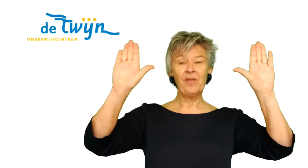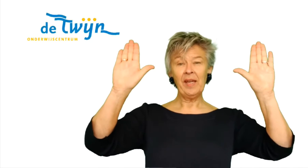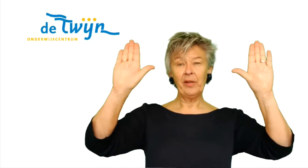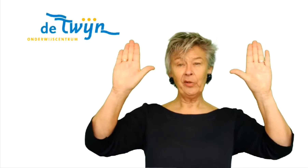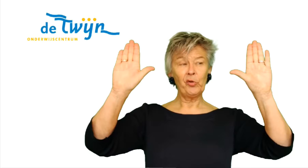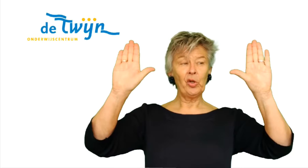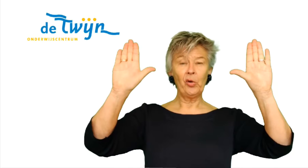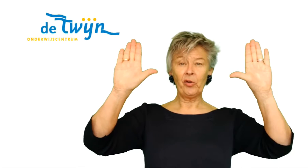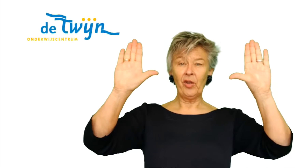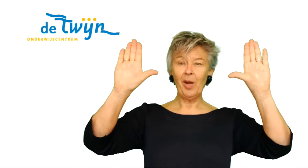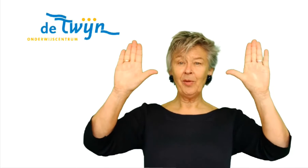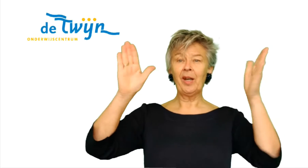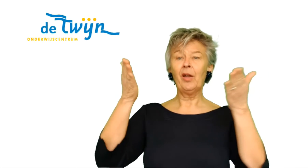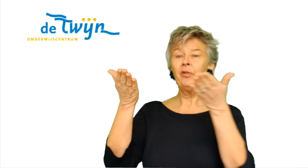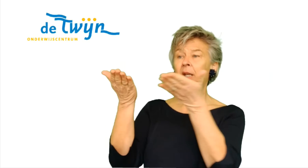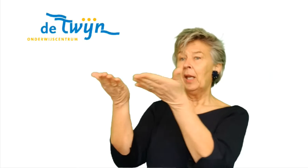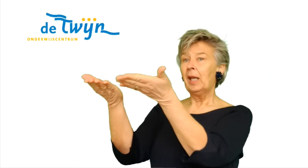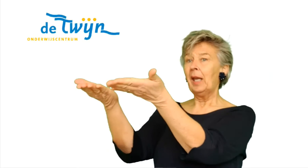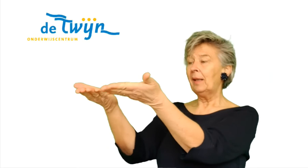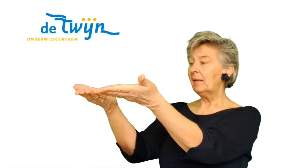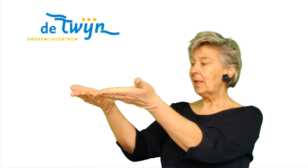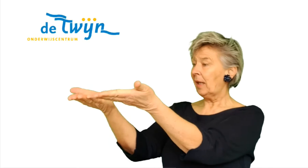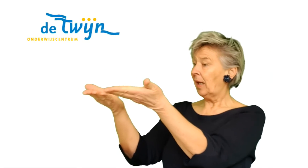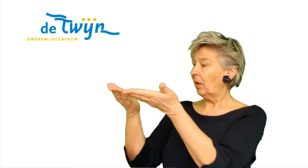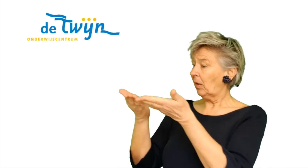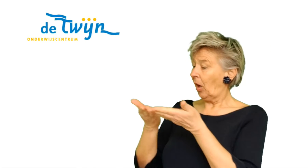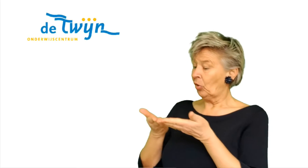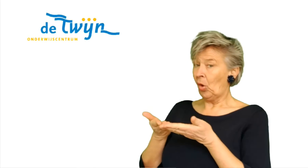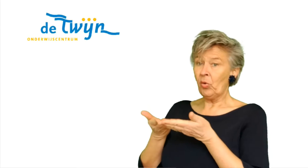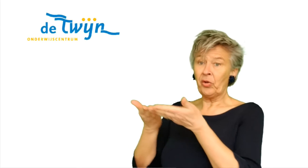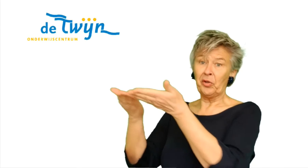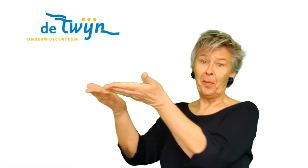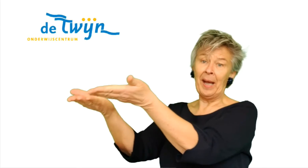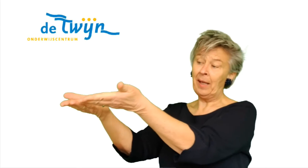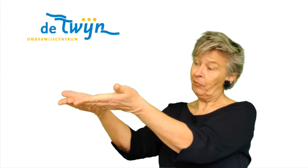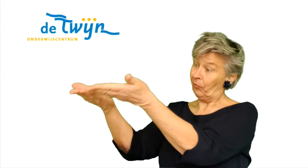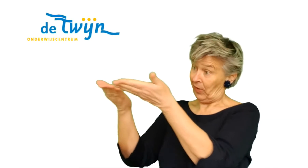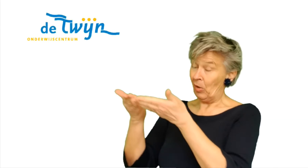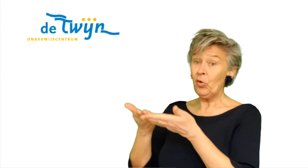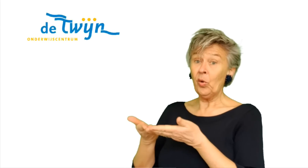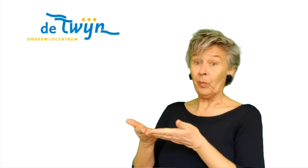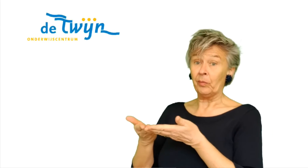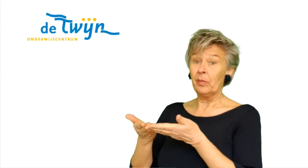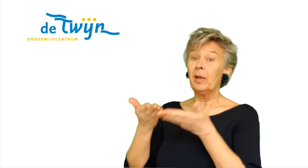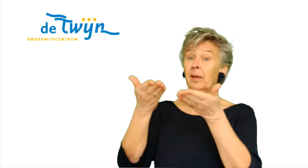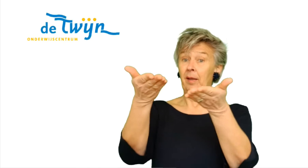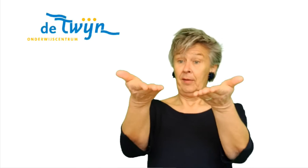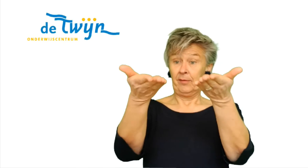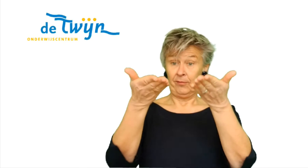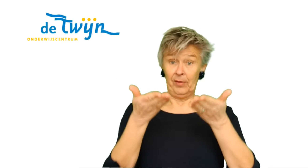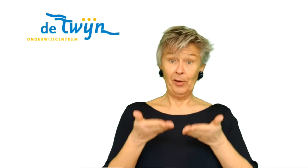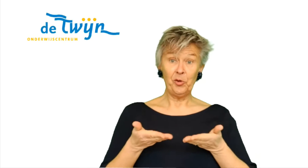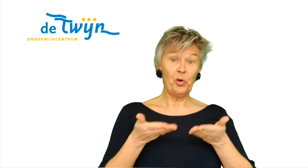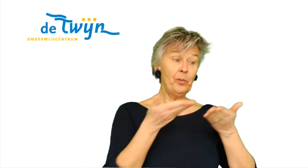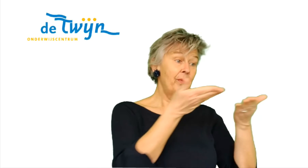twee handen voor nodig, duimen eruit. En het is eigenlijk heel uitnodigde gebaar van welkom. Welkom,